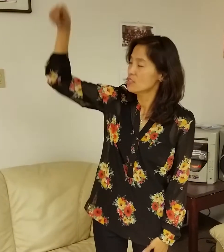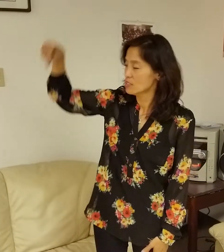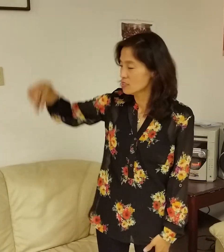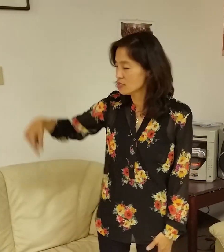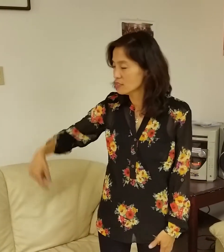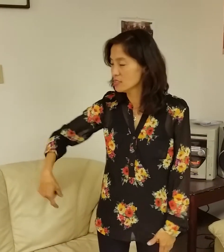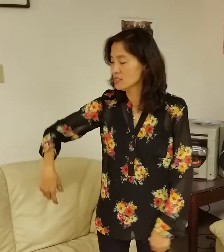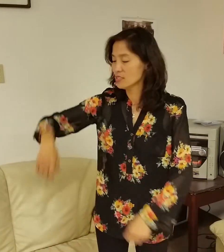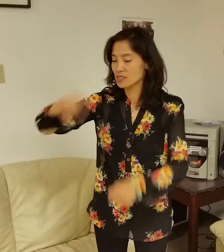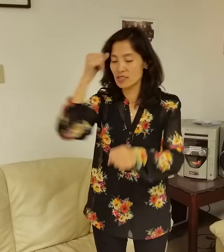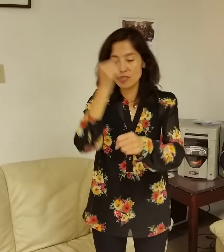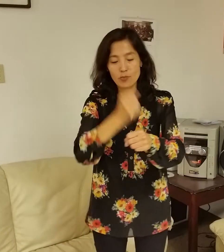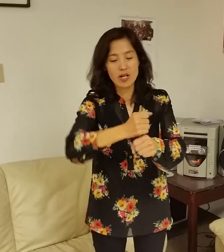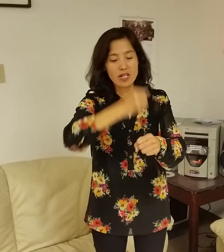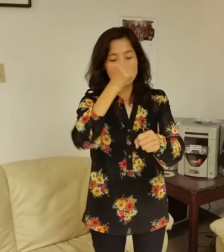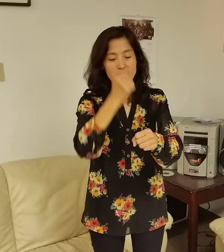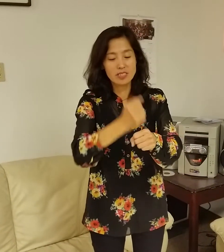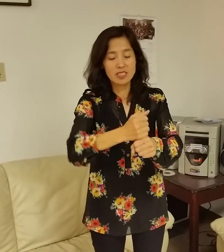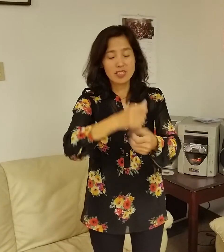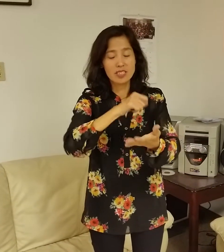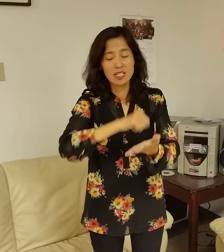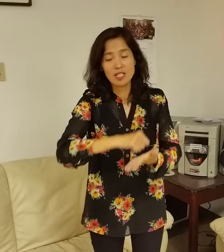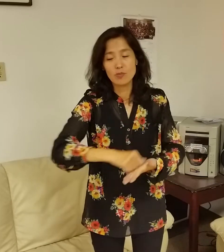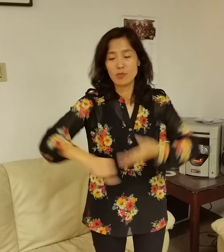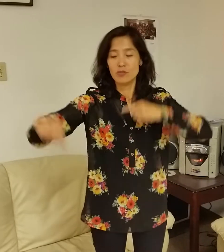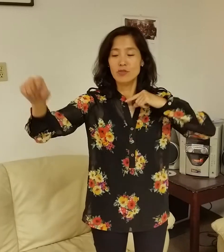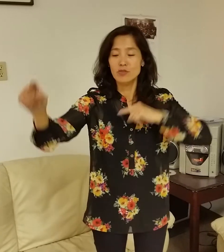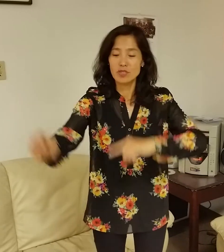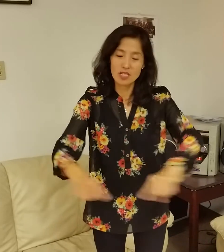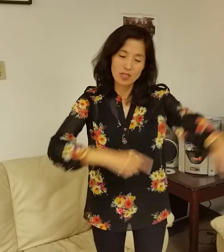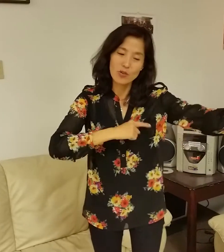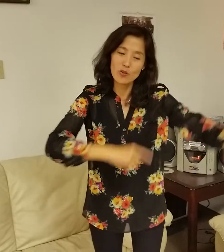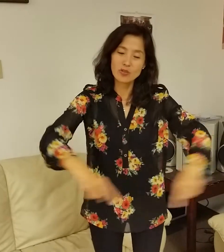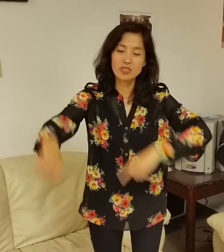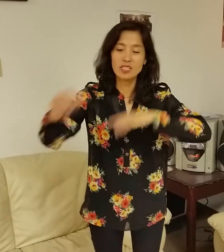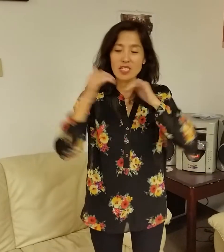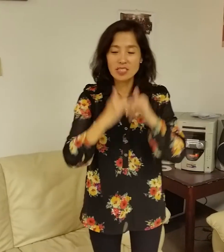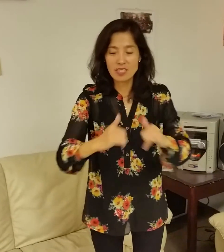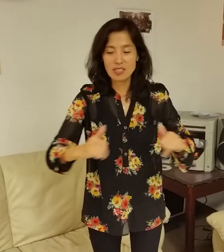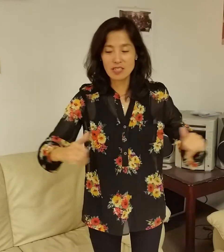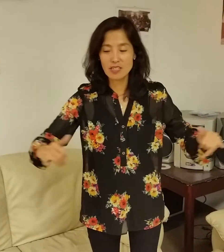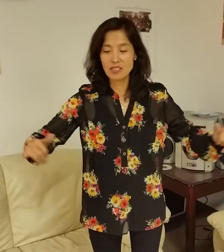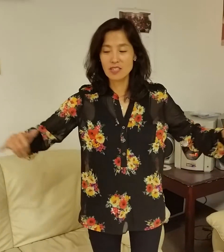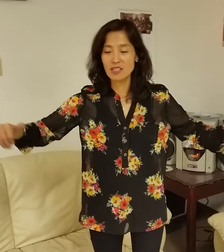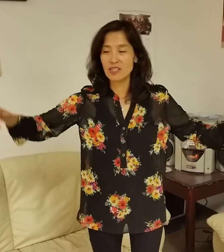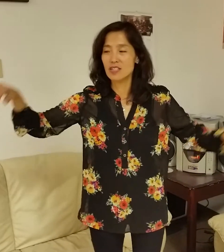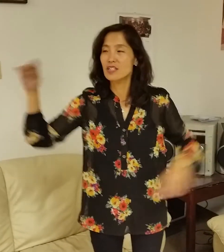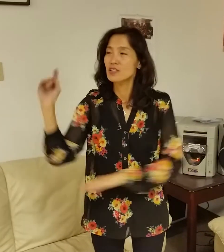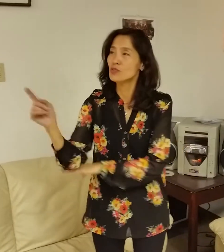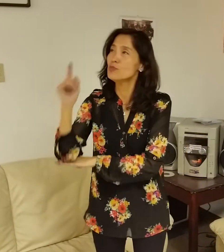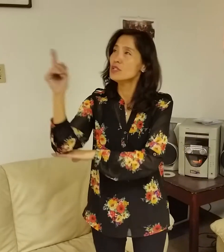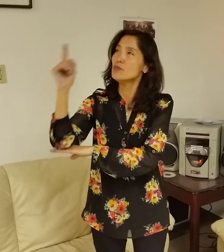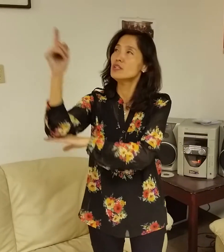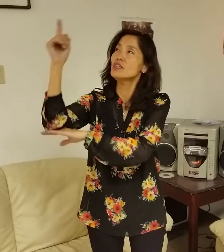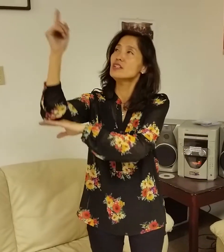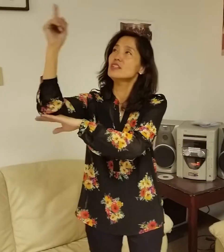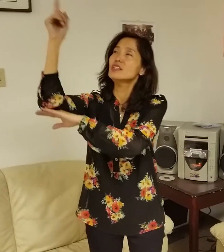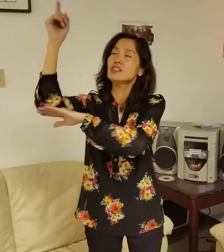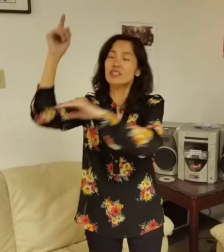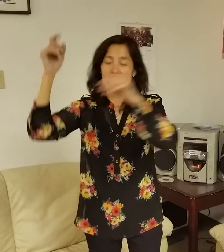천지를 반드시 만물에 동치자 높이 늘